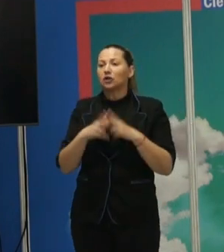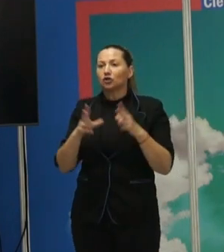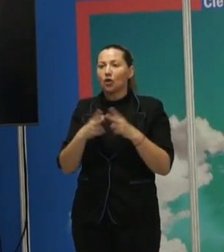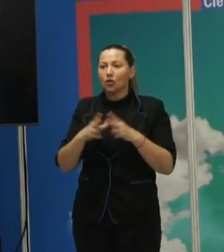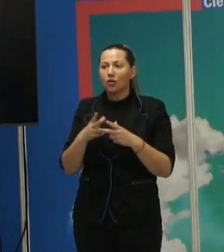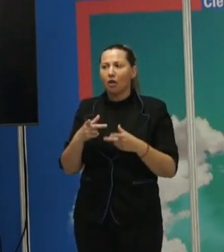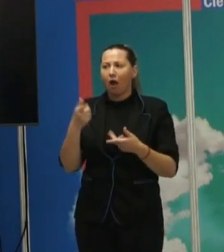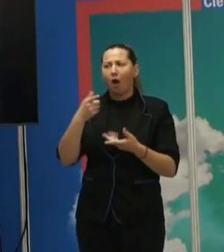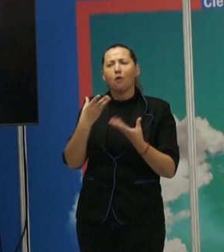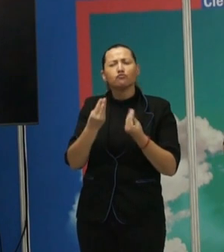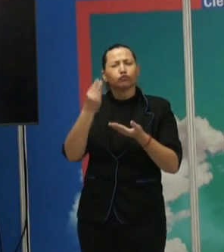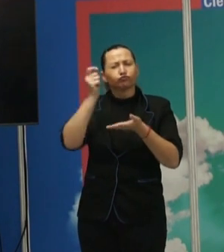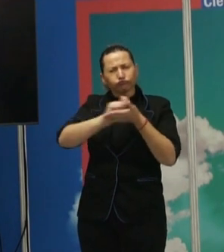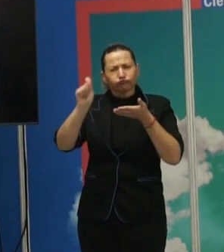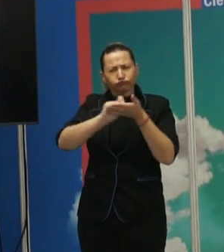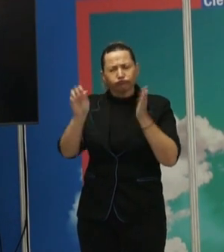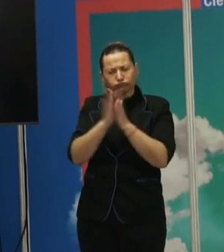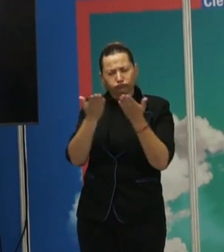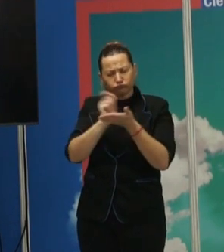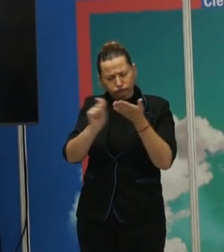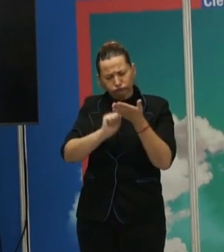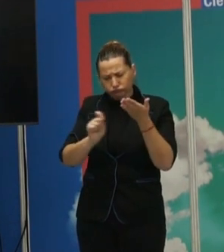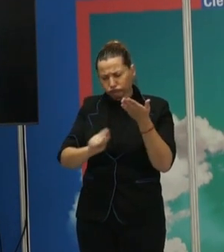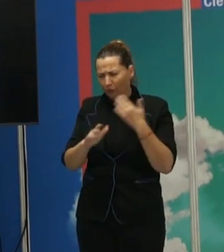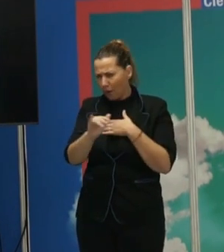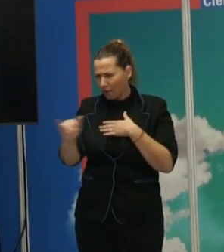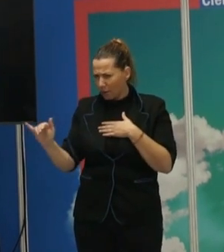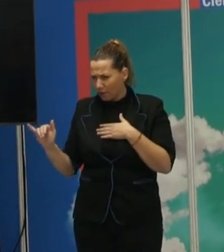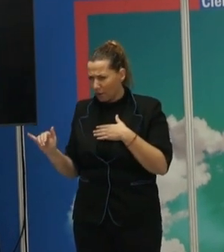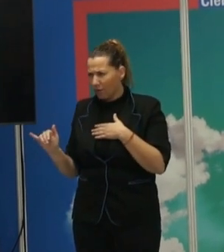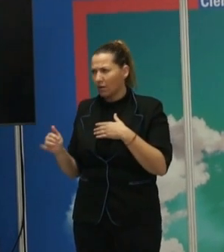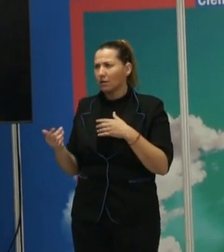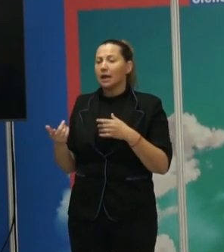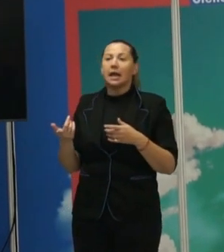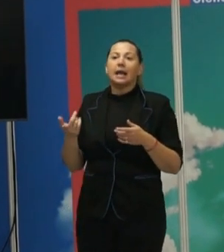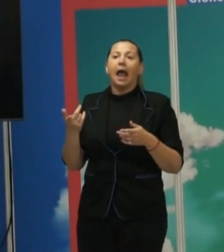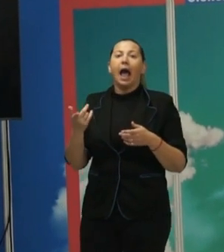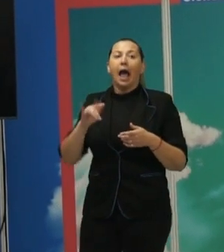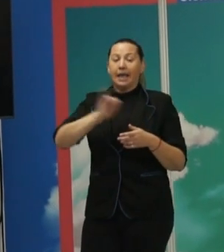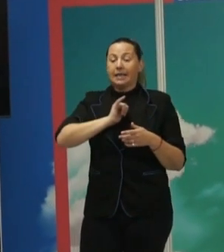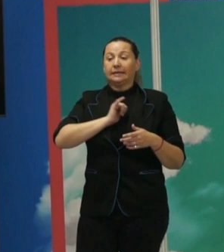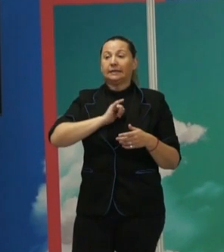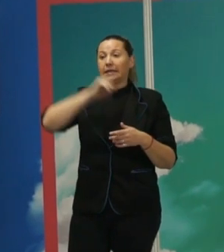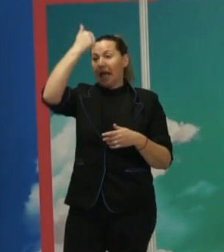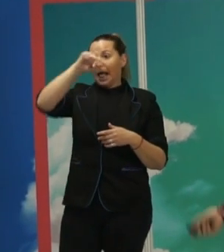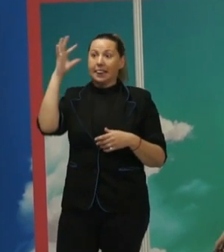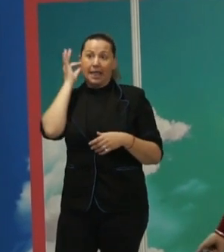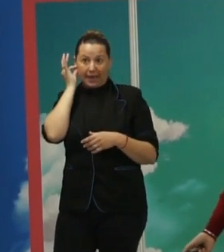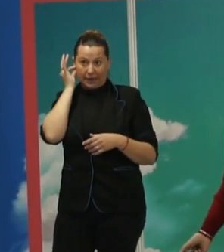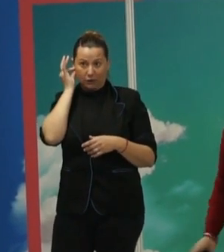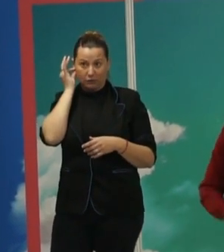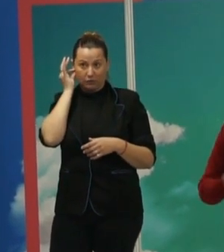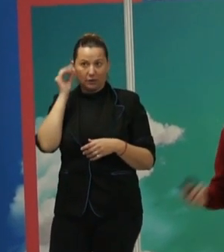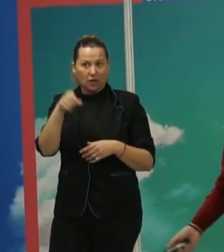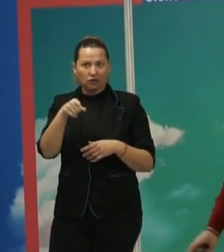mucha literatura detrás, ¿no? Pero también está, evidentemente, otras muchas. identidad de género, que durante muchísimo tiempo fue absolutamente